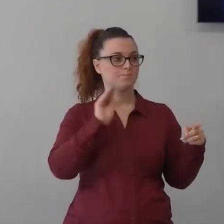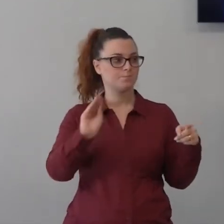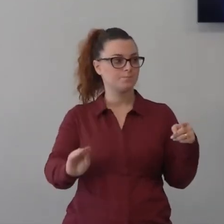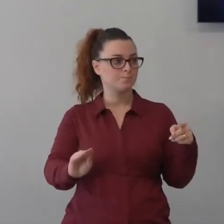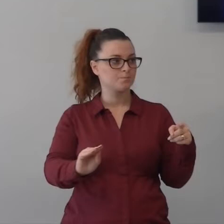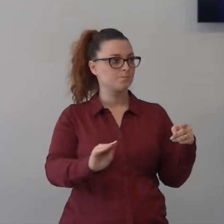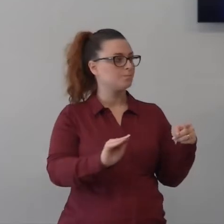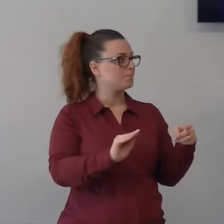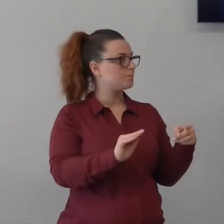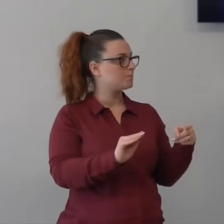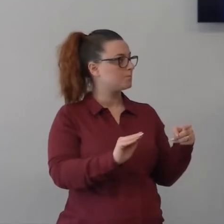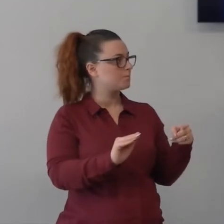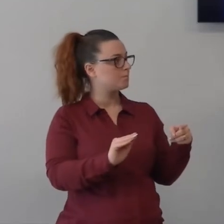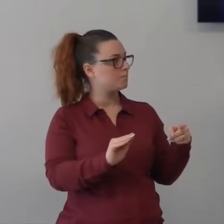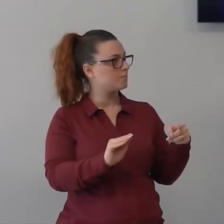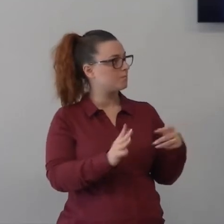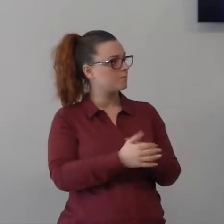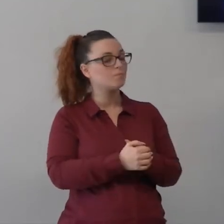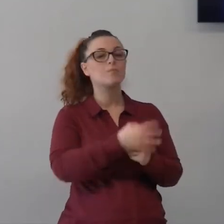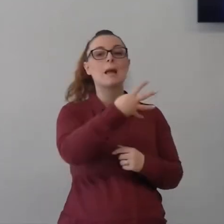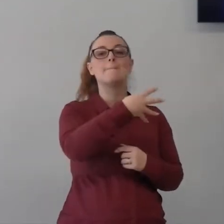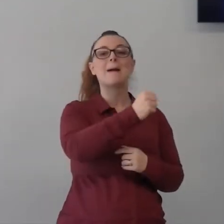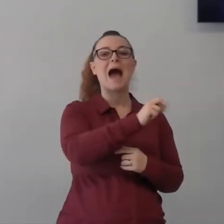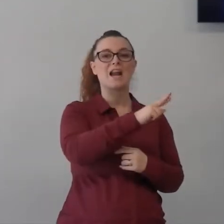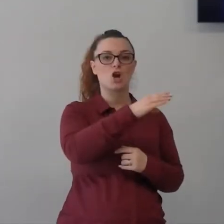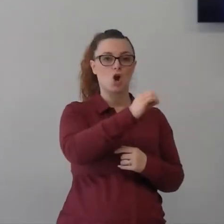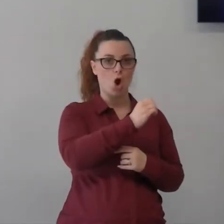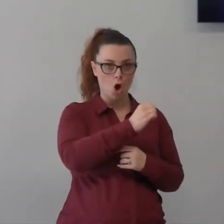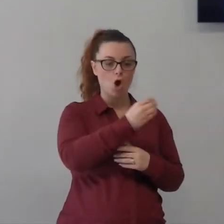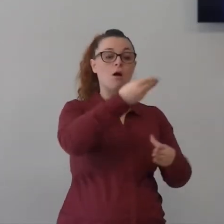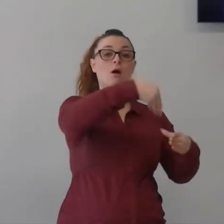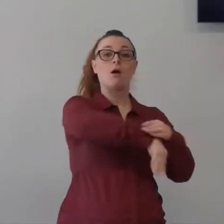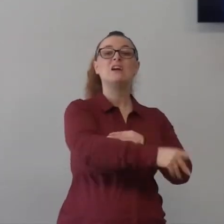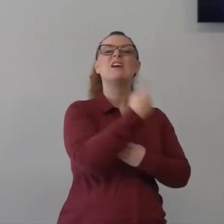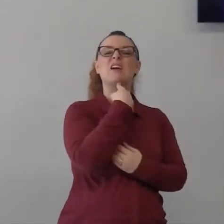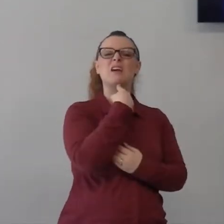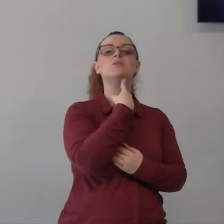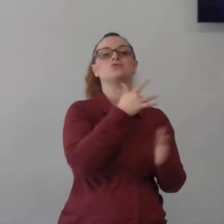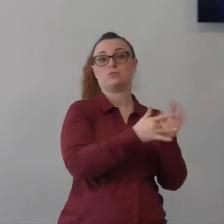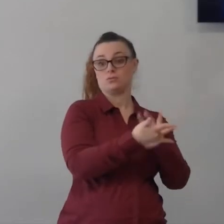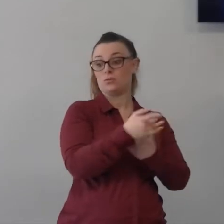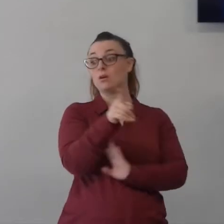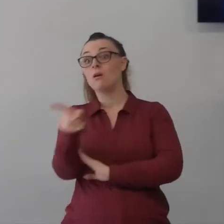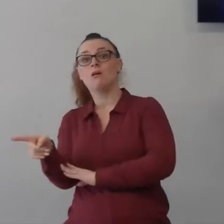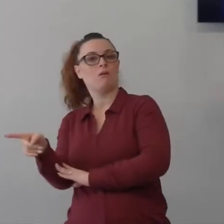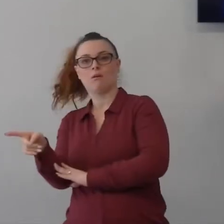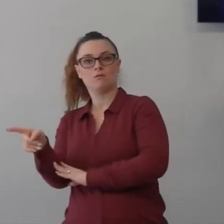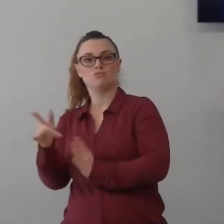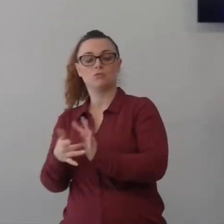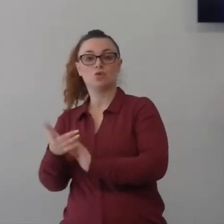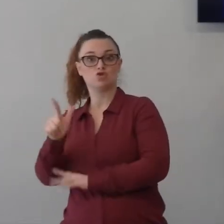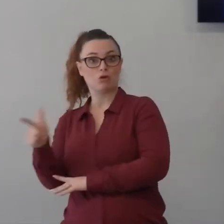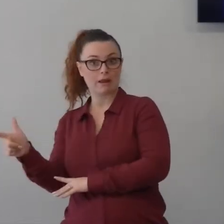quasi in Marco 4 Gesù era nella parca in Marco 6 Gesù non c'era nella parca in